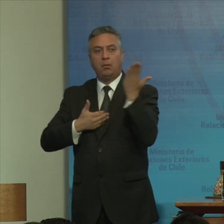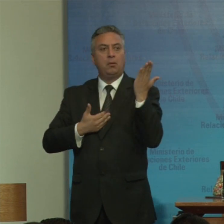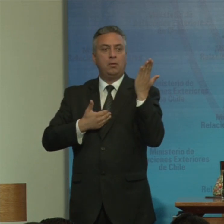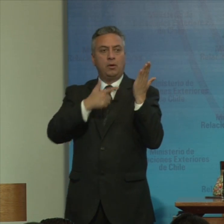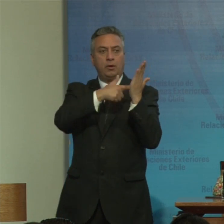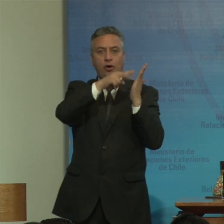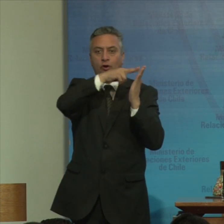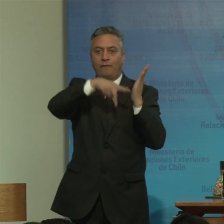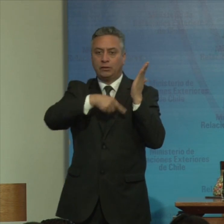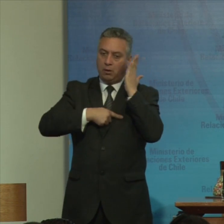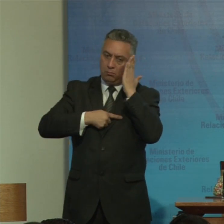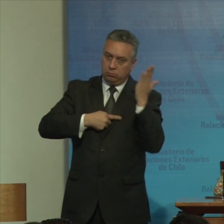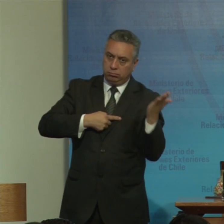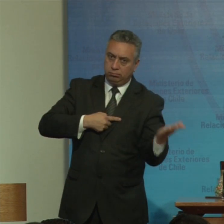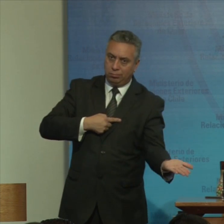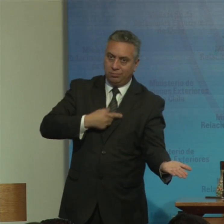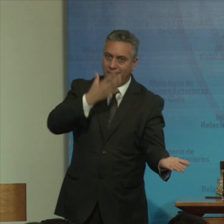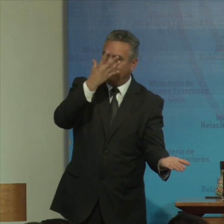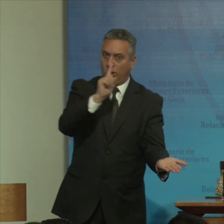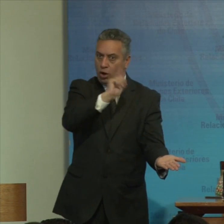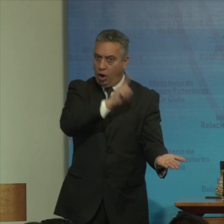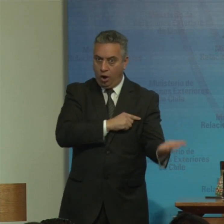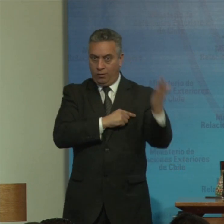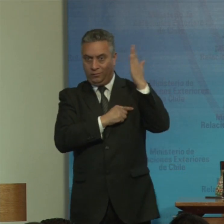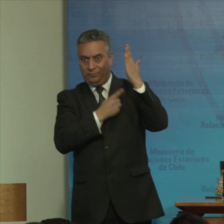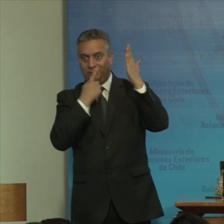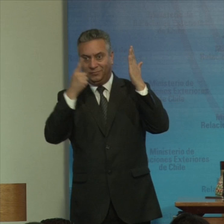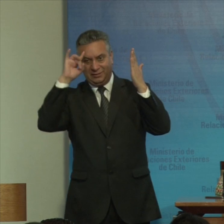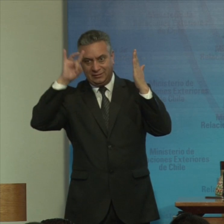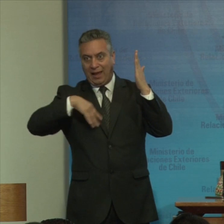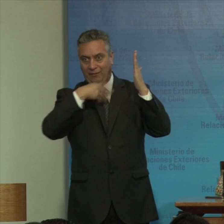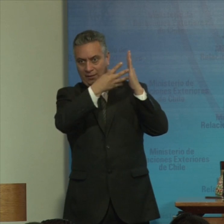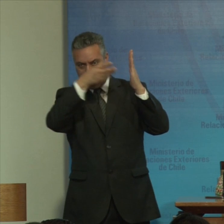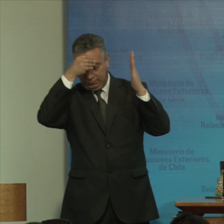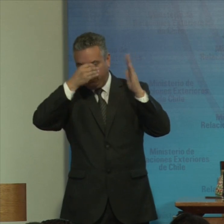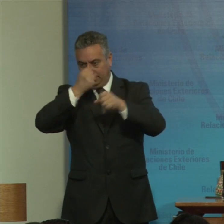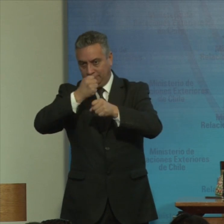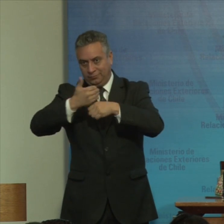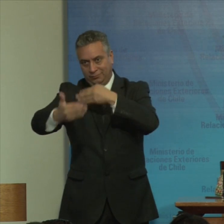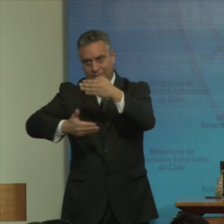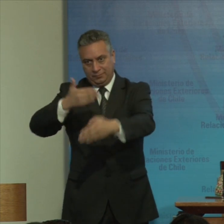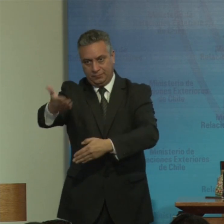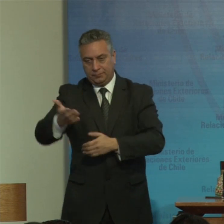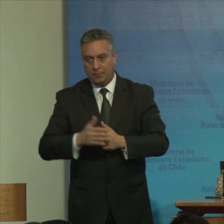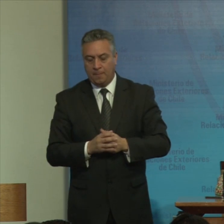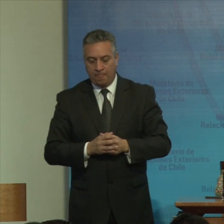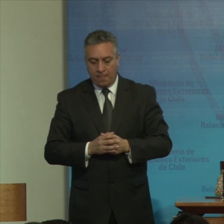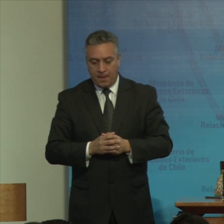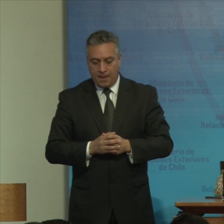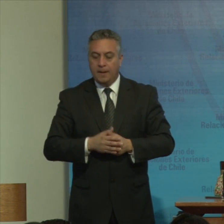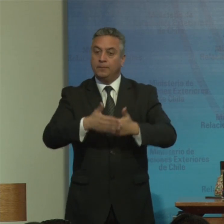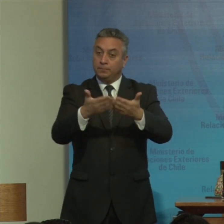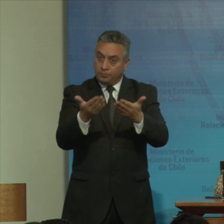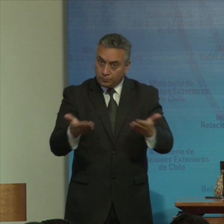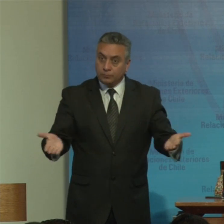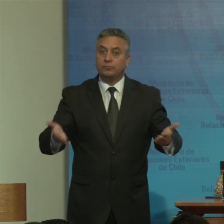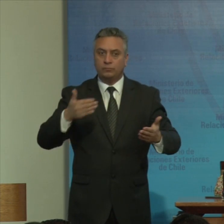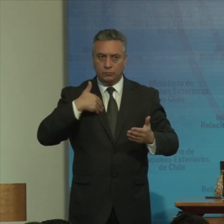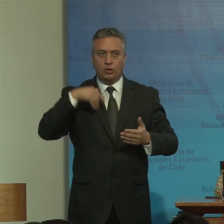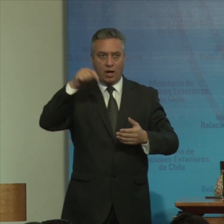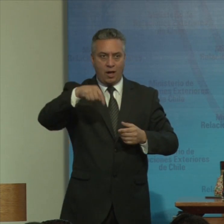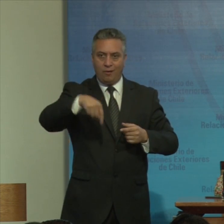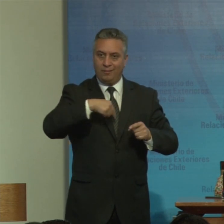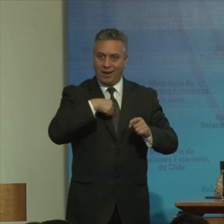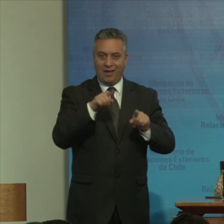para no dejar a nadie atrás y cumplir con obligaciones adoptadas bajo el tratado bueno ya voy a terminar